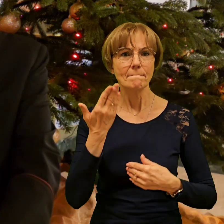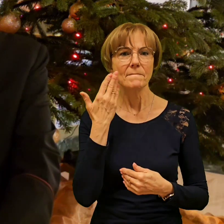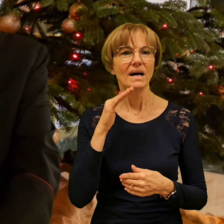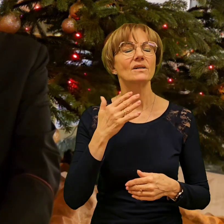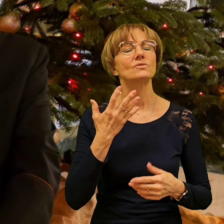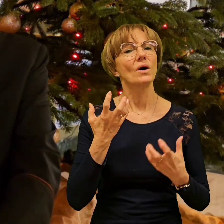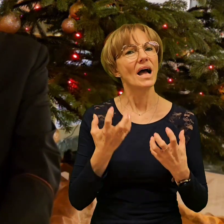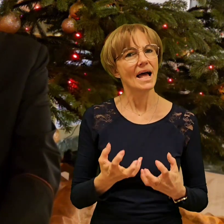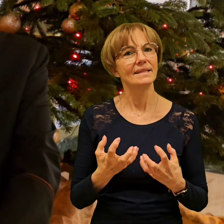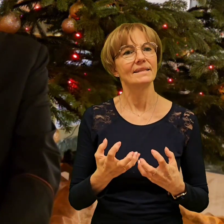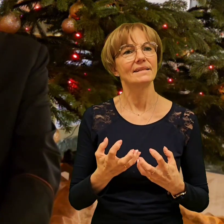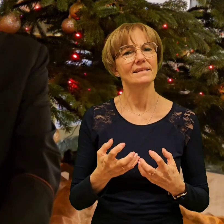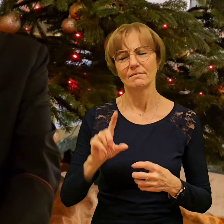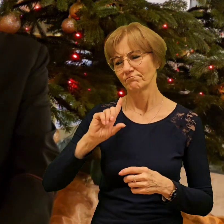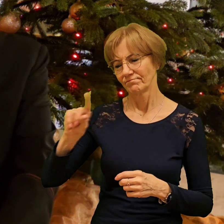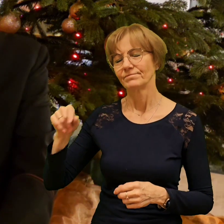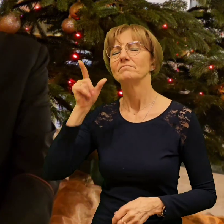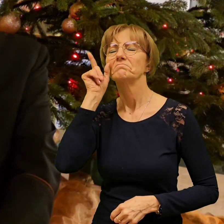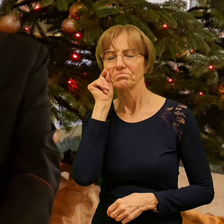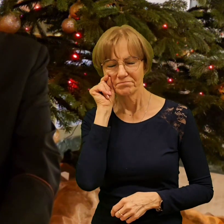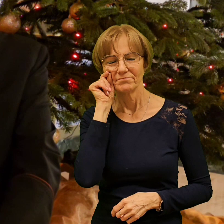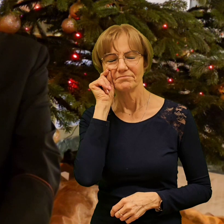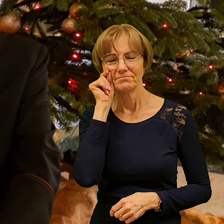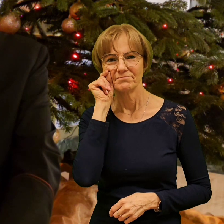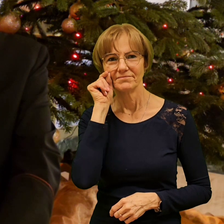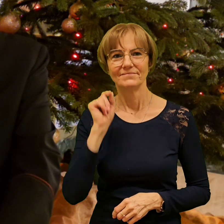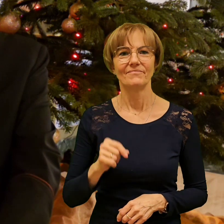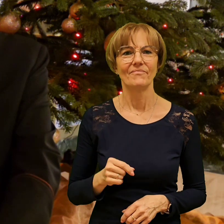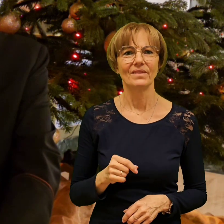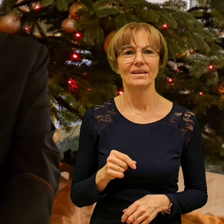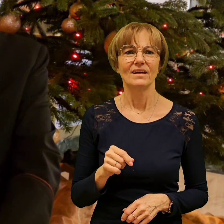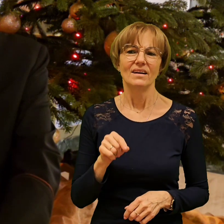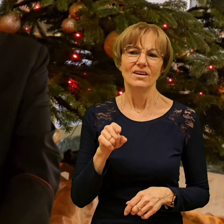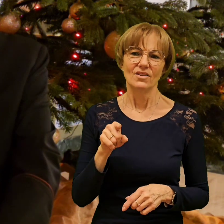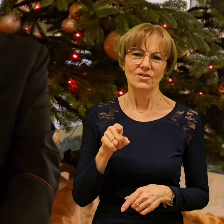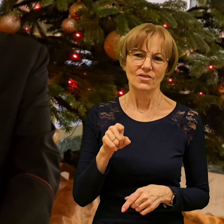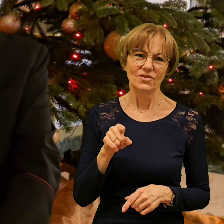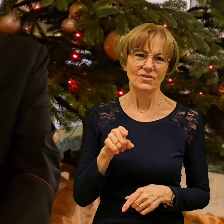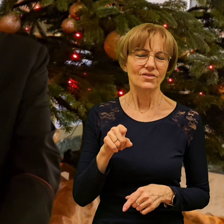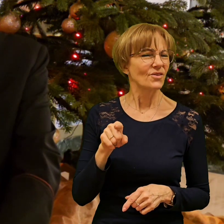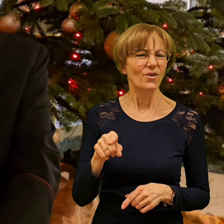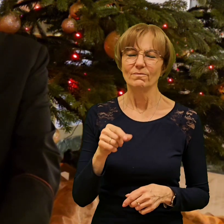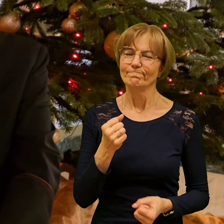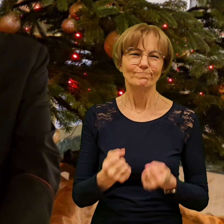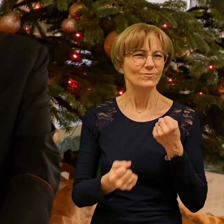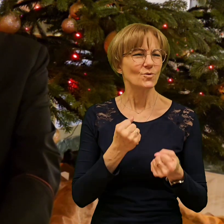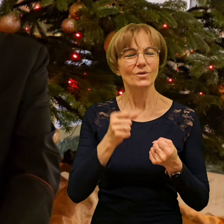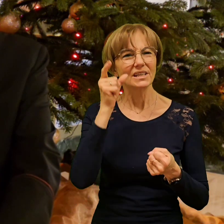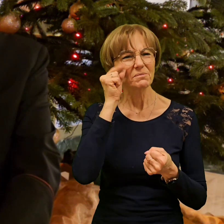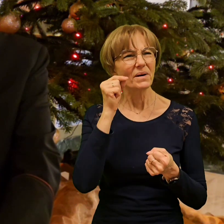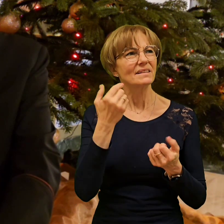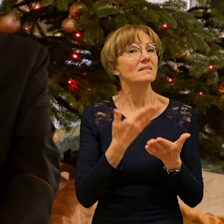szedłem spać. Chociaż to jest dosyć uciążliwe ze względu na ten hałas, który